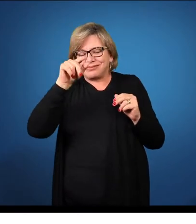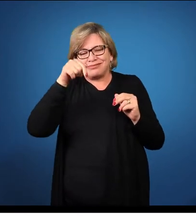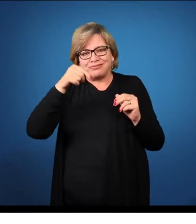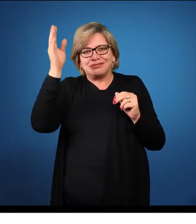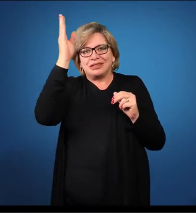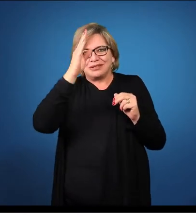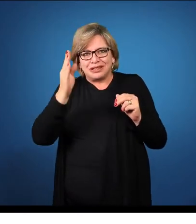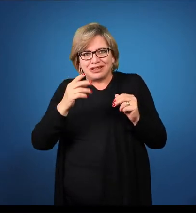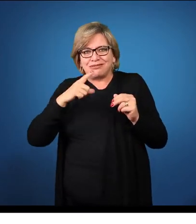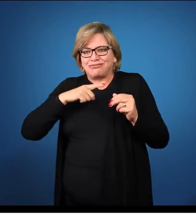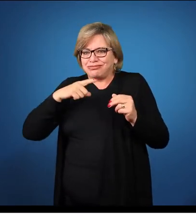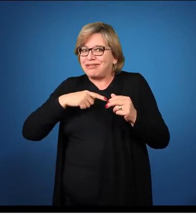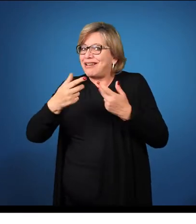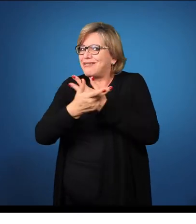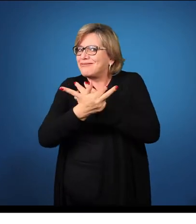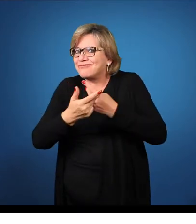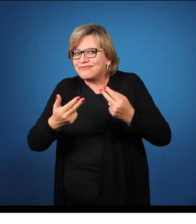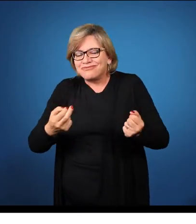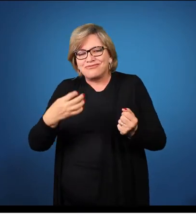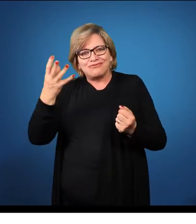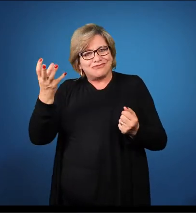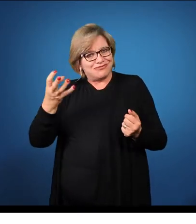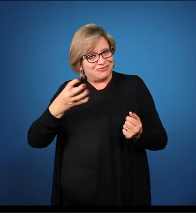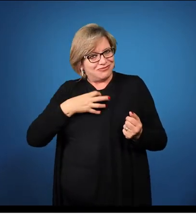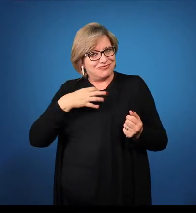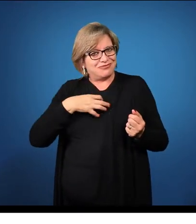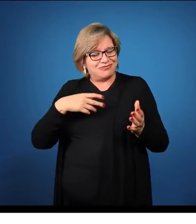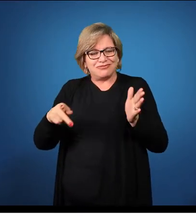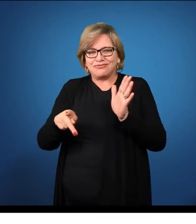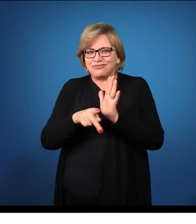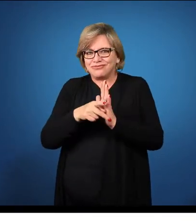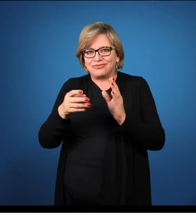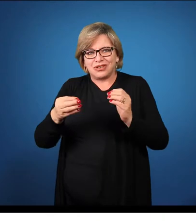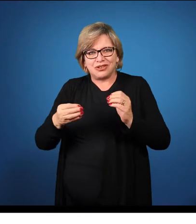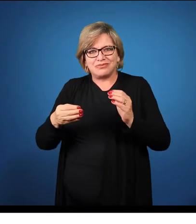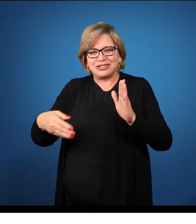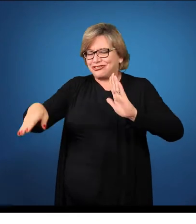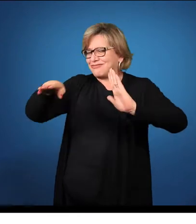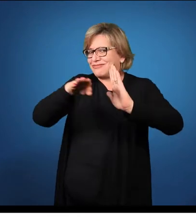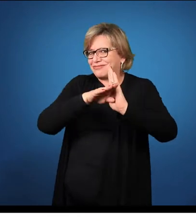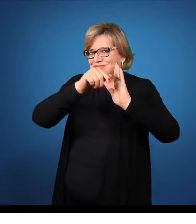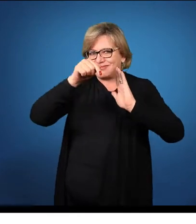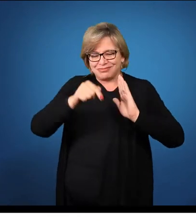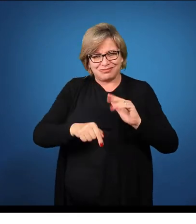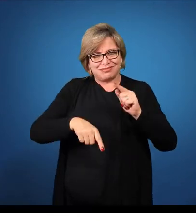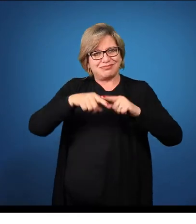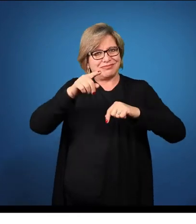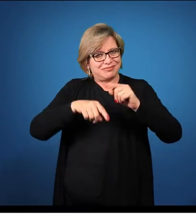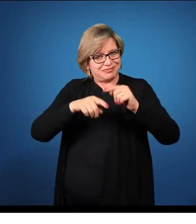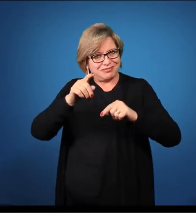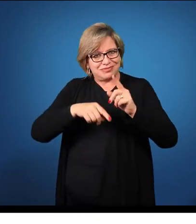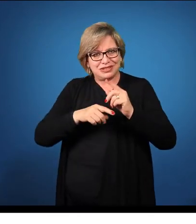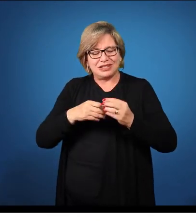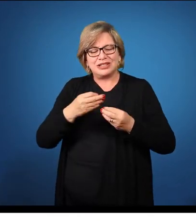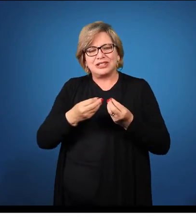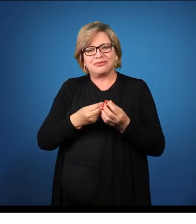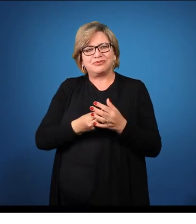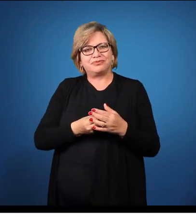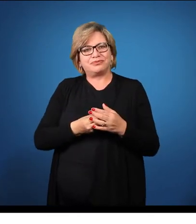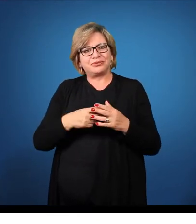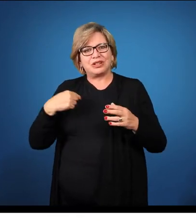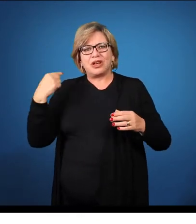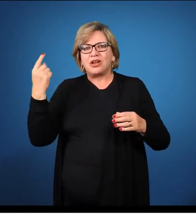Ou seja, existem várias possibilidades de transporte de um determinado produto, de qualquer produto.